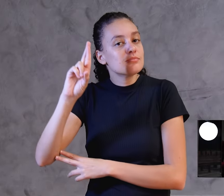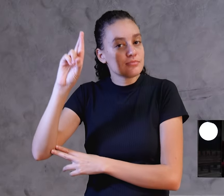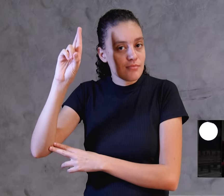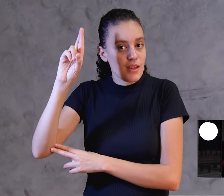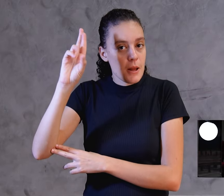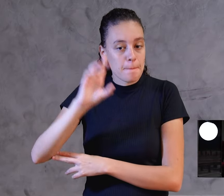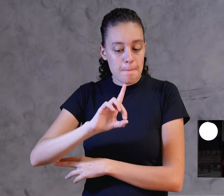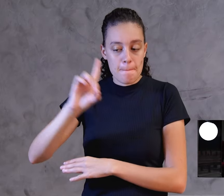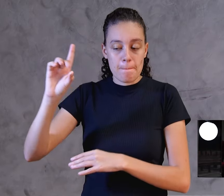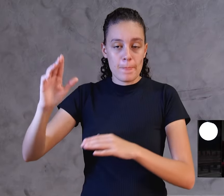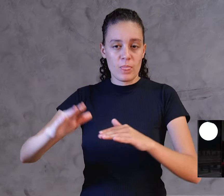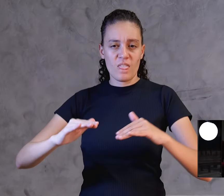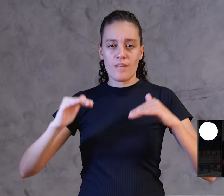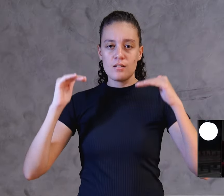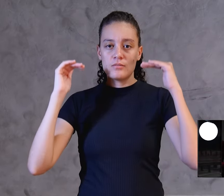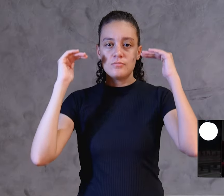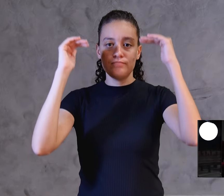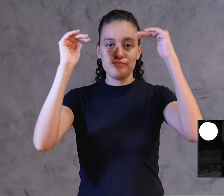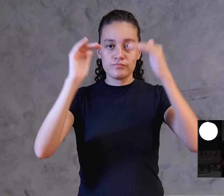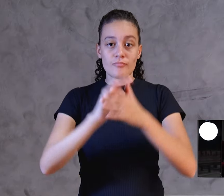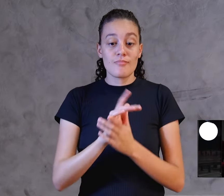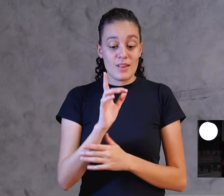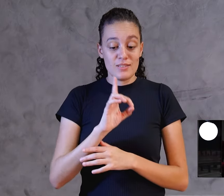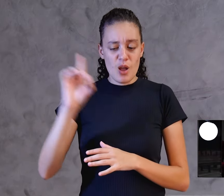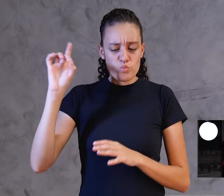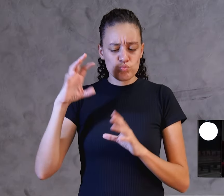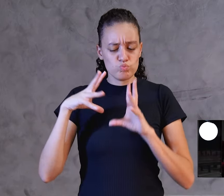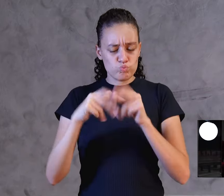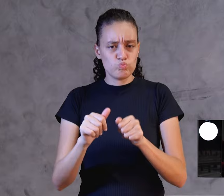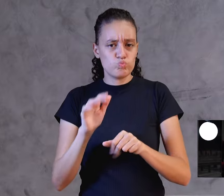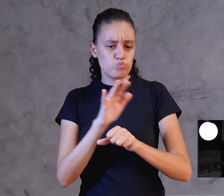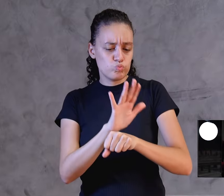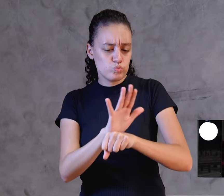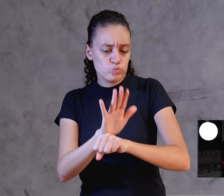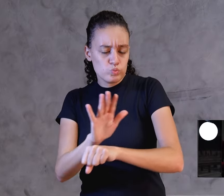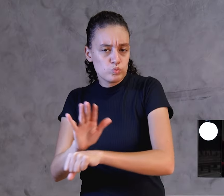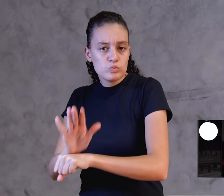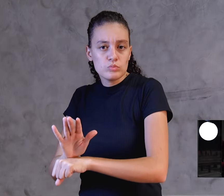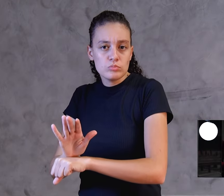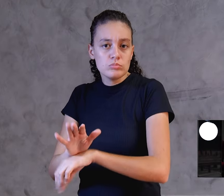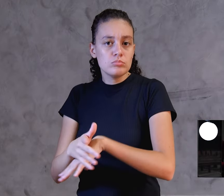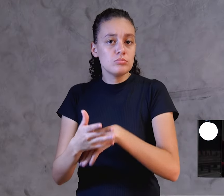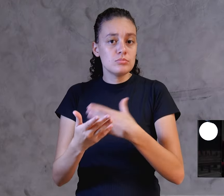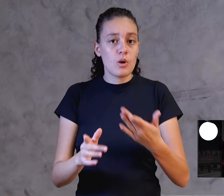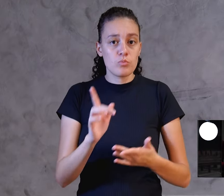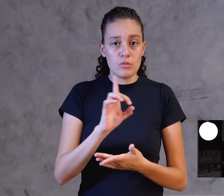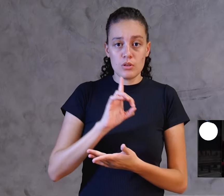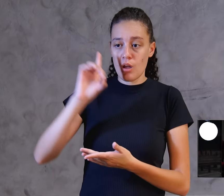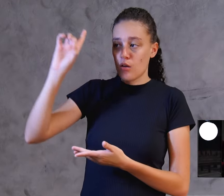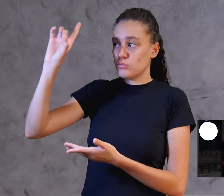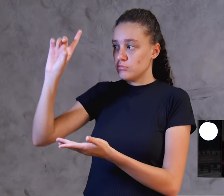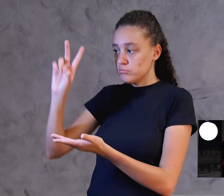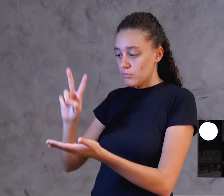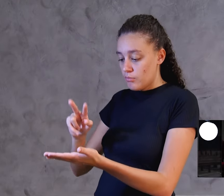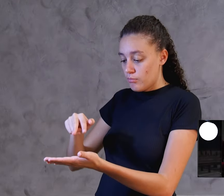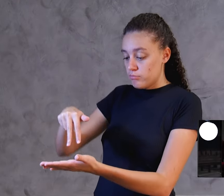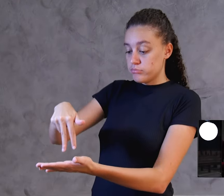sobre todos. Deus por todos, ele se fez Jesus. Deus. Em São João,